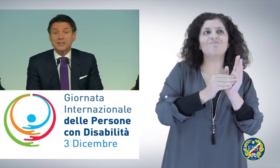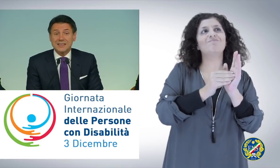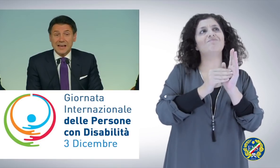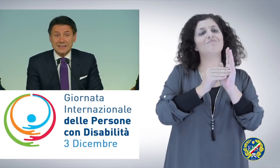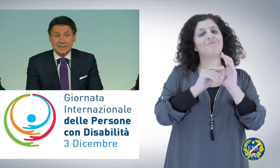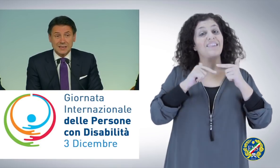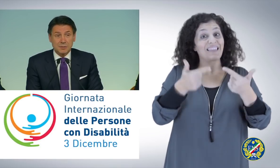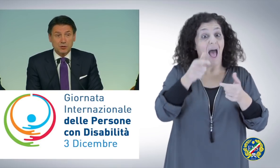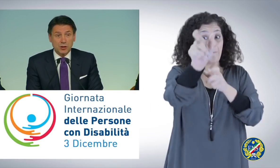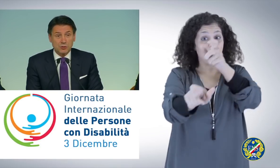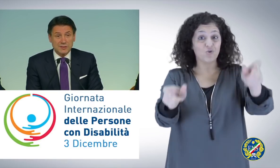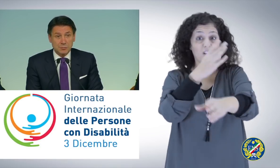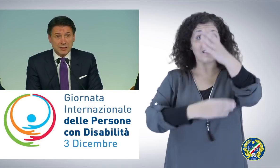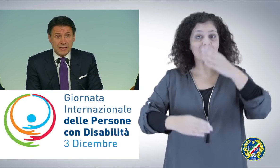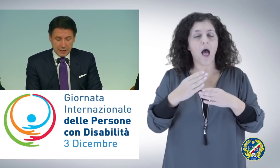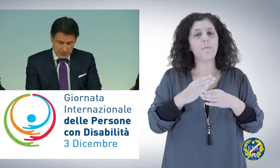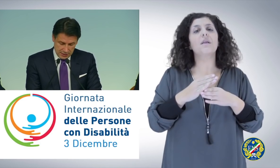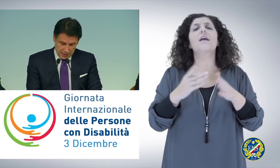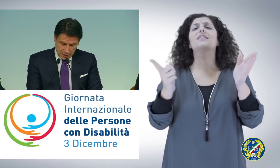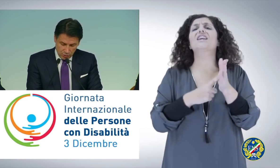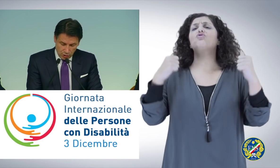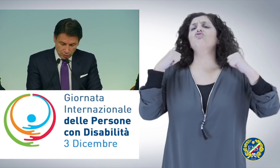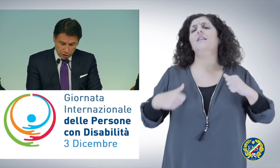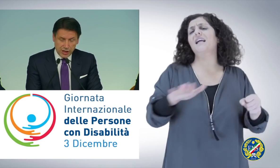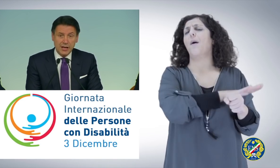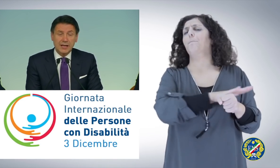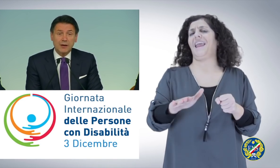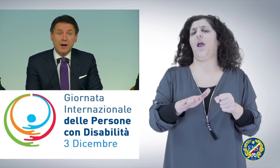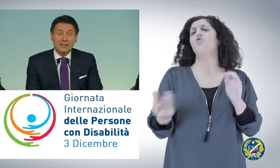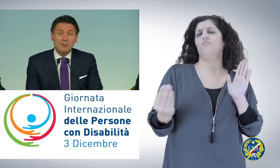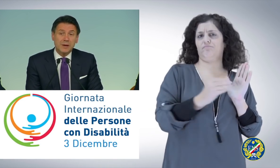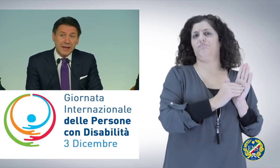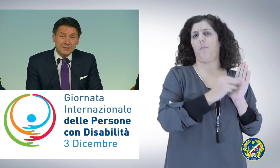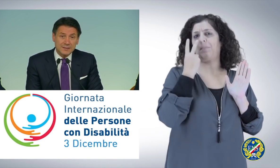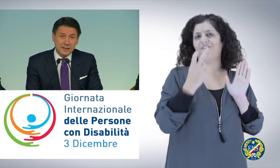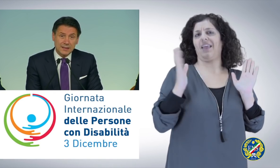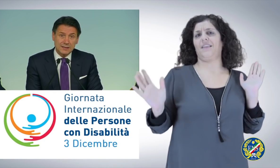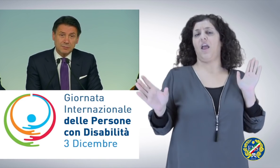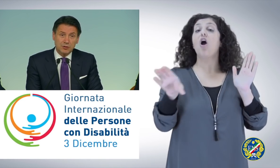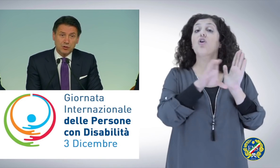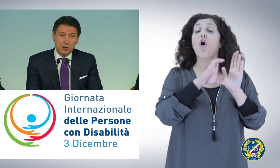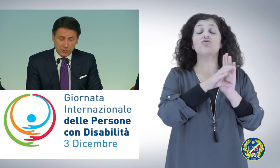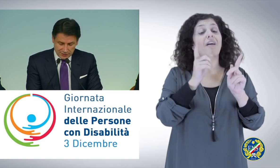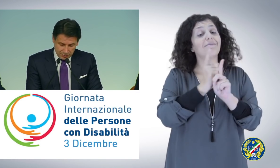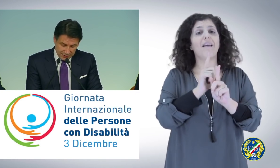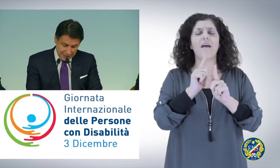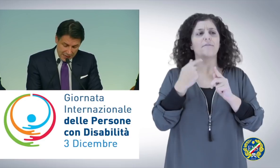cittadinanza delle persone con disabilità. È un codice che guarda il benessere delle persone con disabilità.